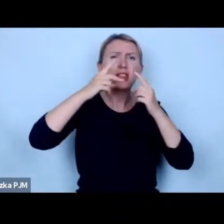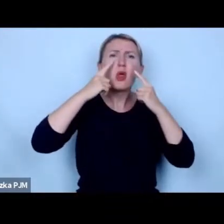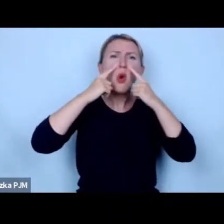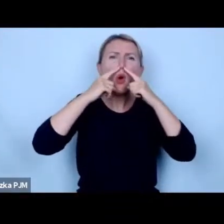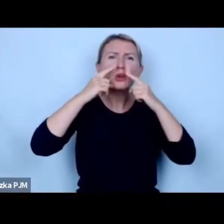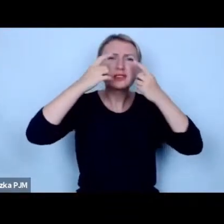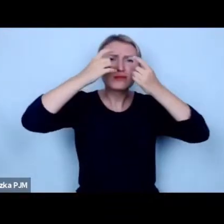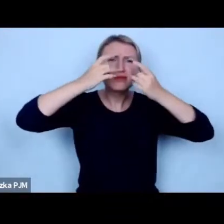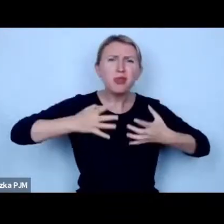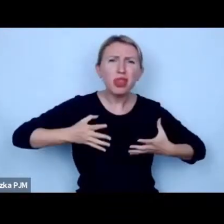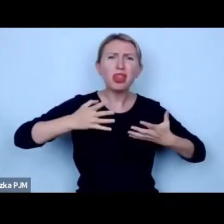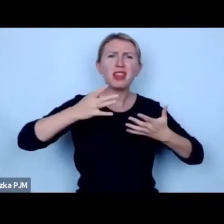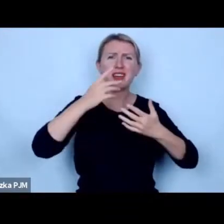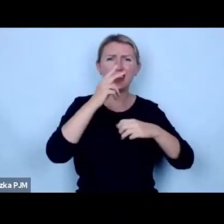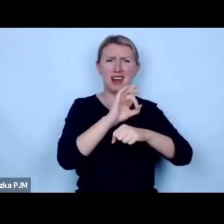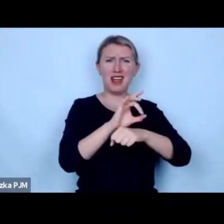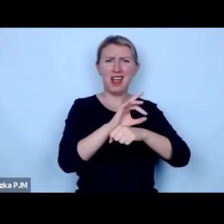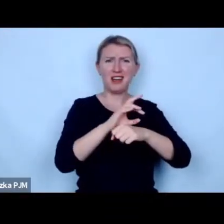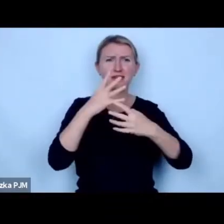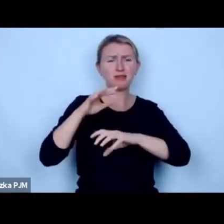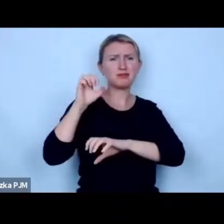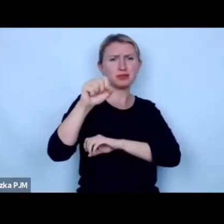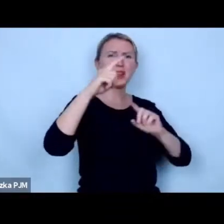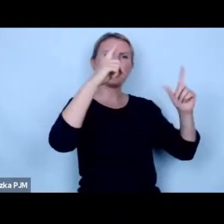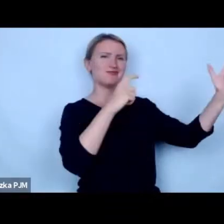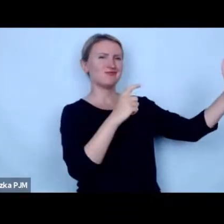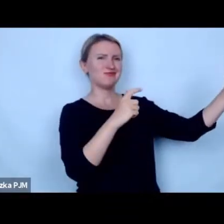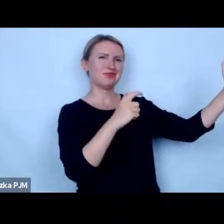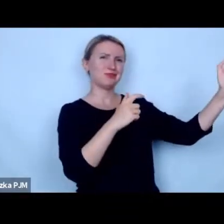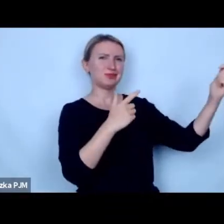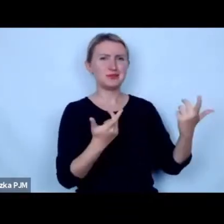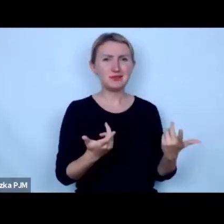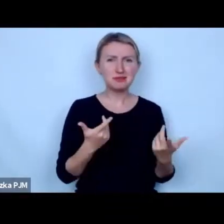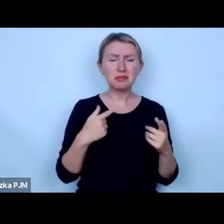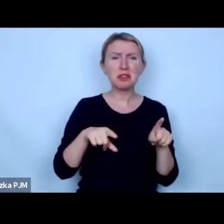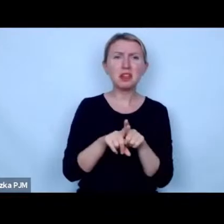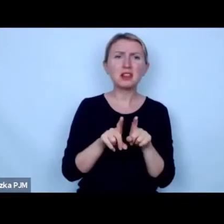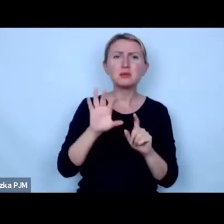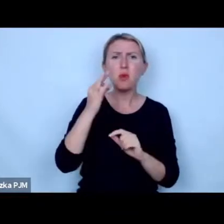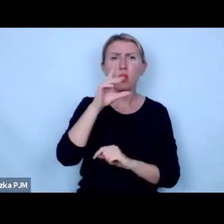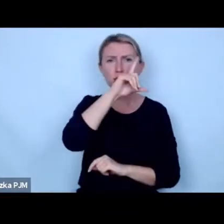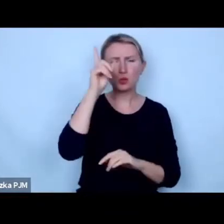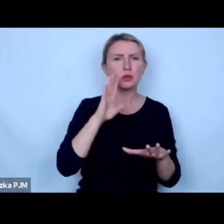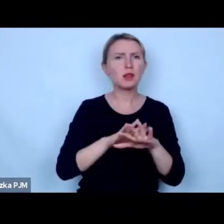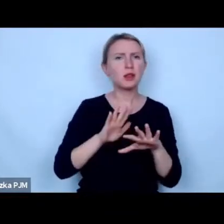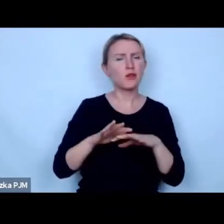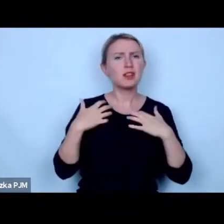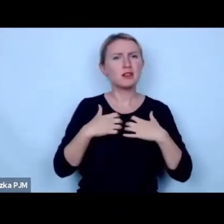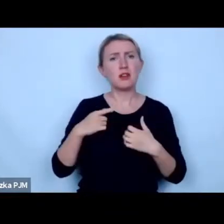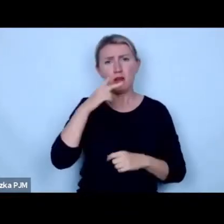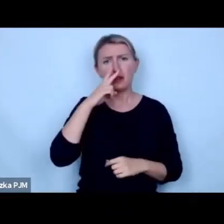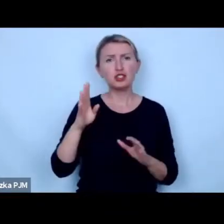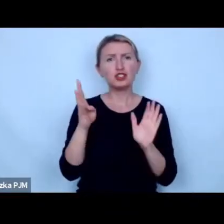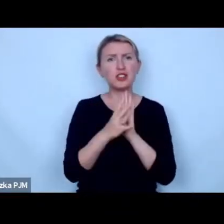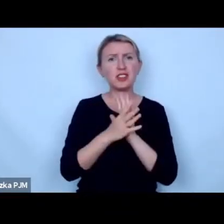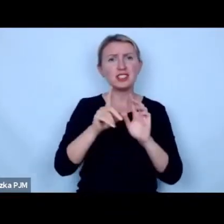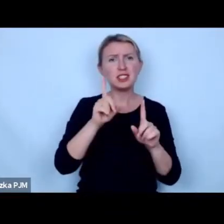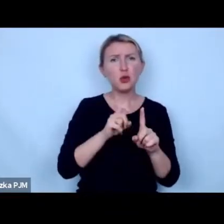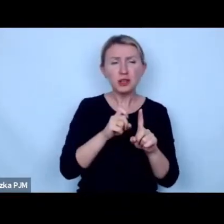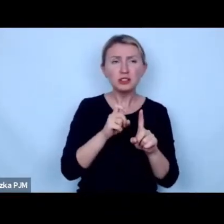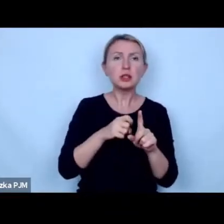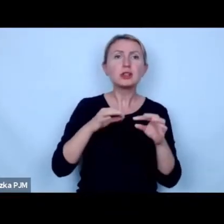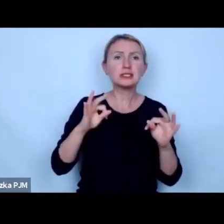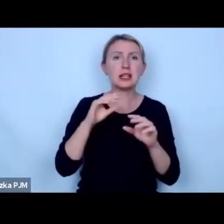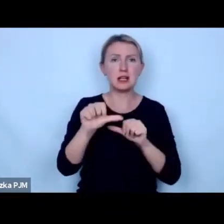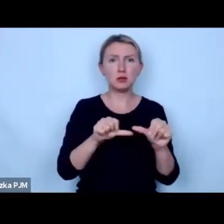drugi raz z brutalną rzeczywistością i stosunkiem młodych ludzi do zwierząt zetknęliśmy się 19 października